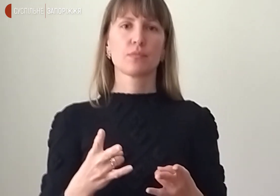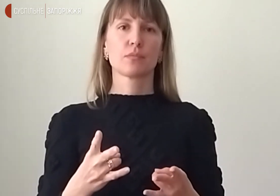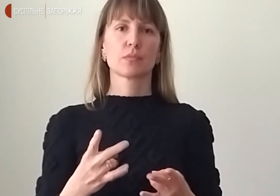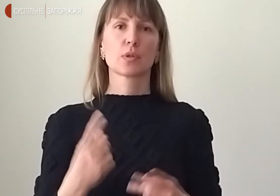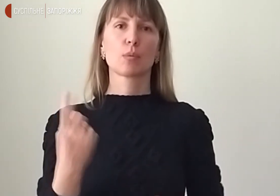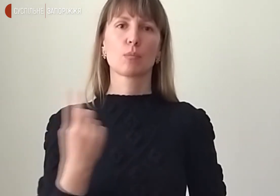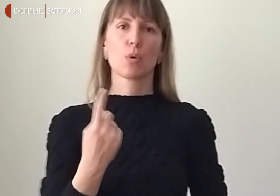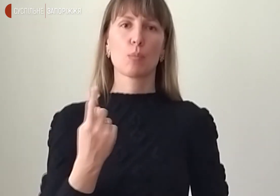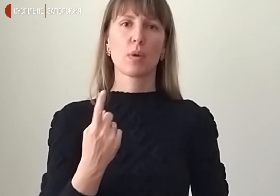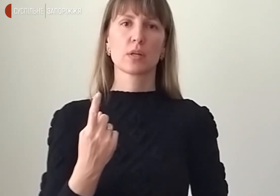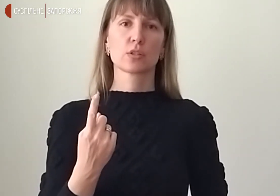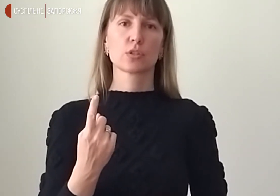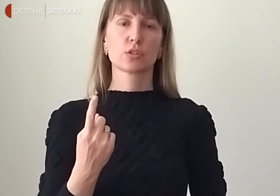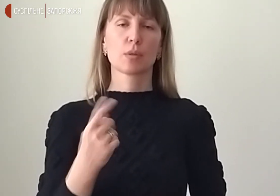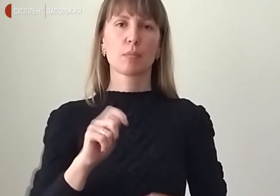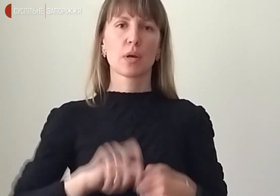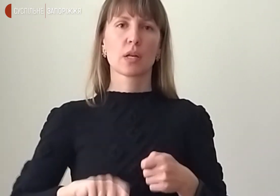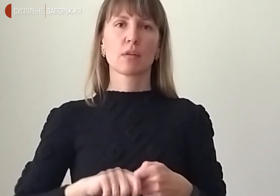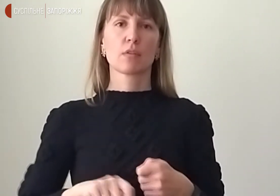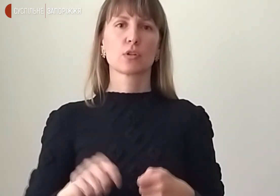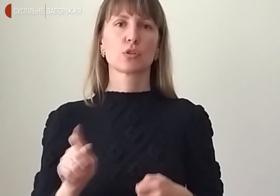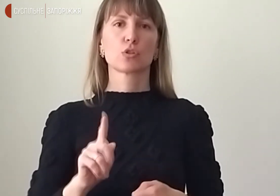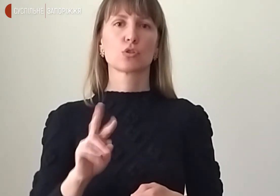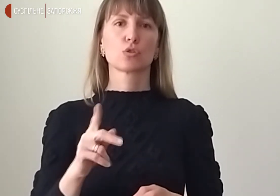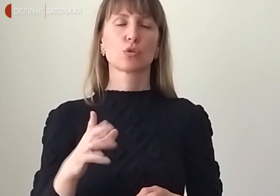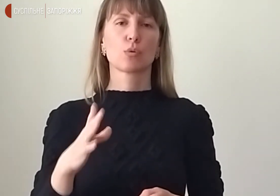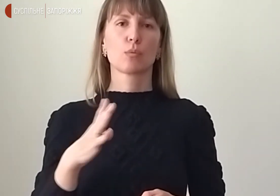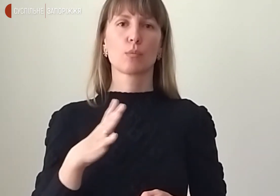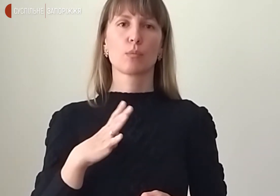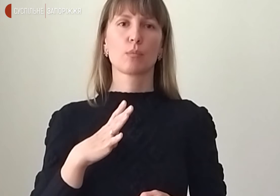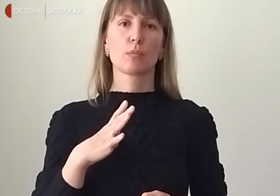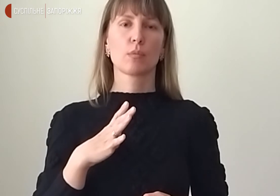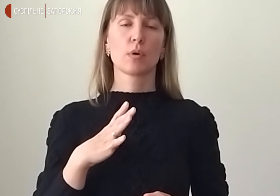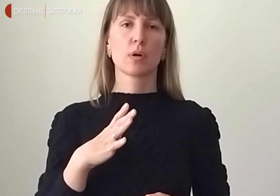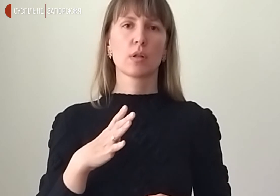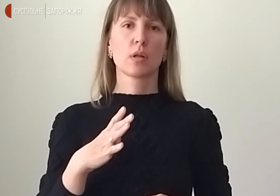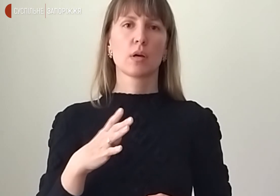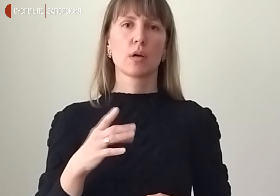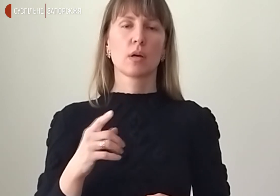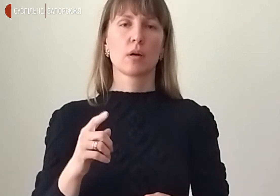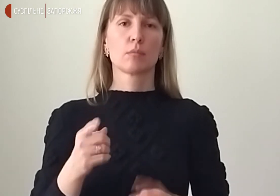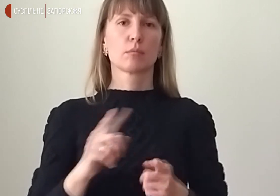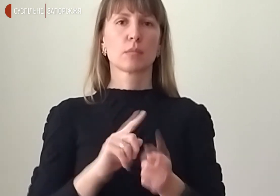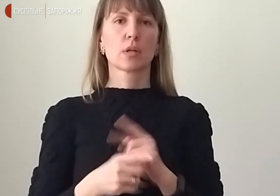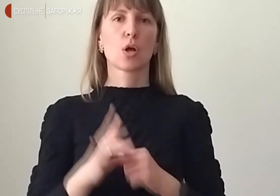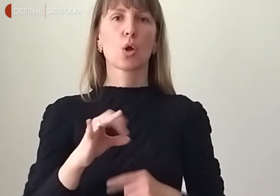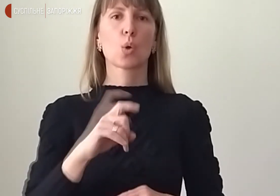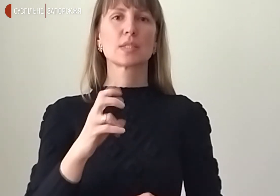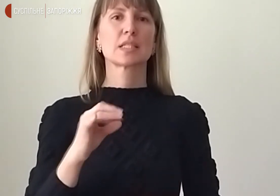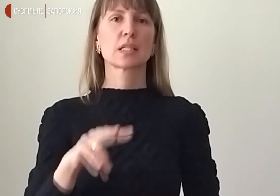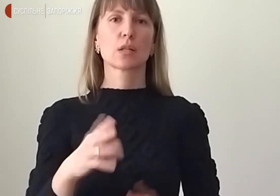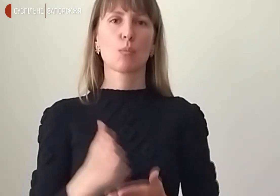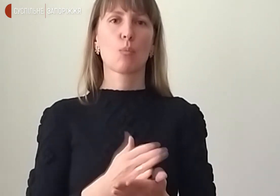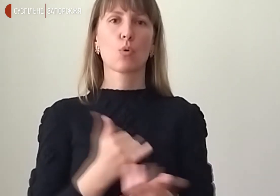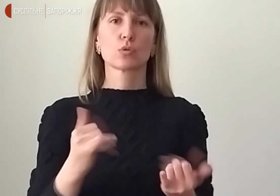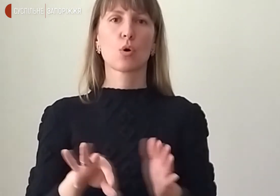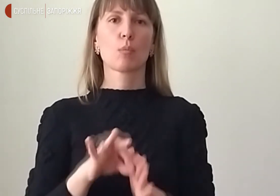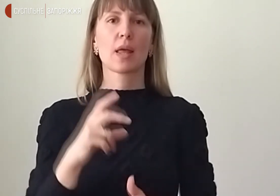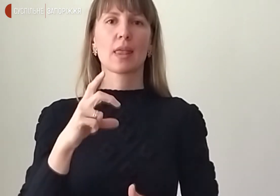-перше, звісно, перевірити, щоб дія була нова до останньої версії. Далі перейти в розділ послуги, обрати її підтримка.